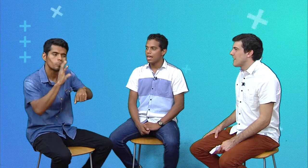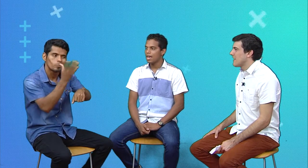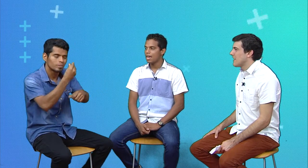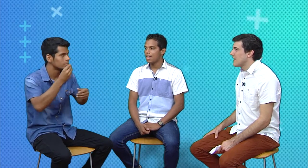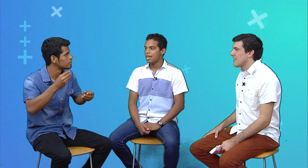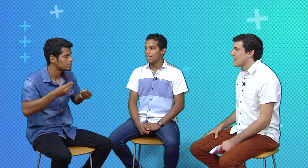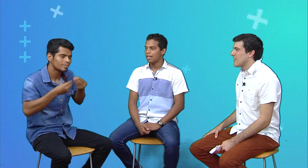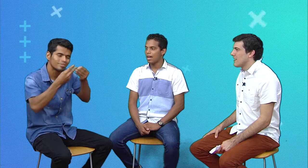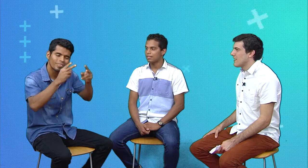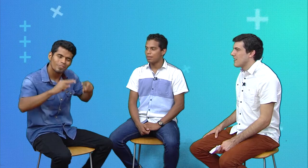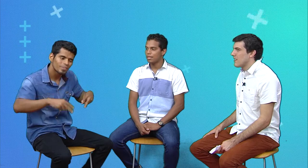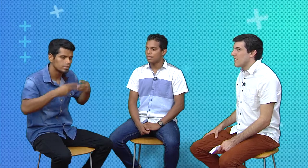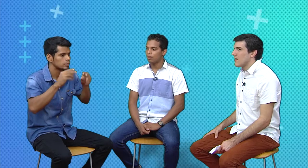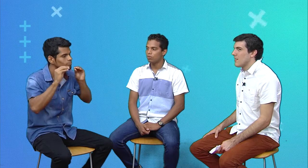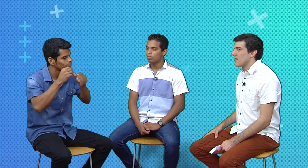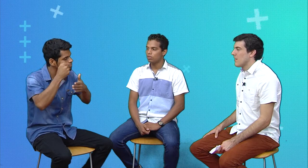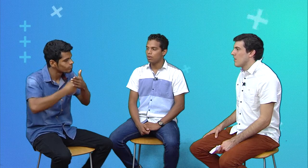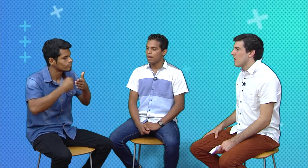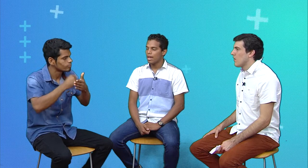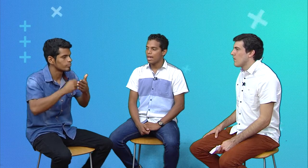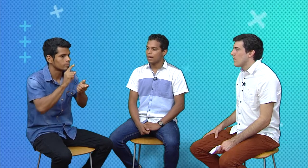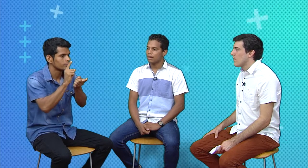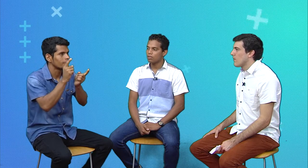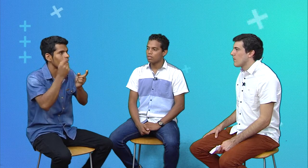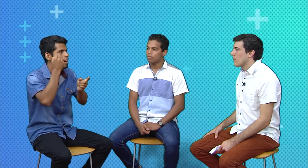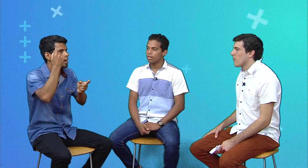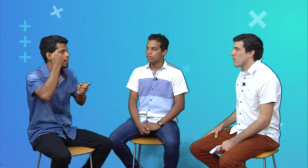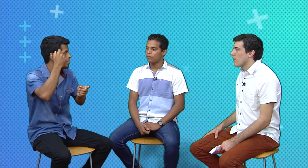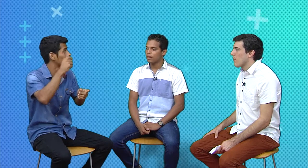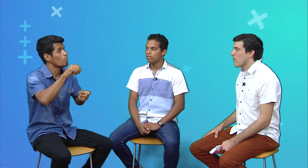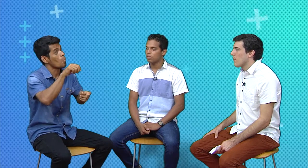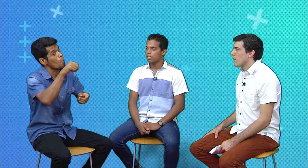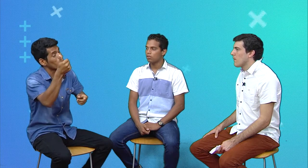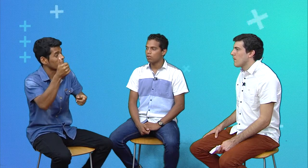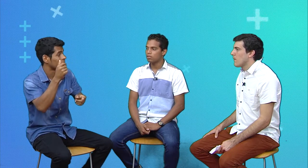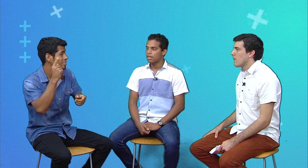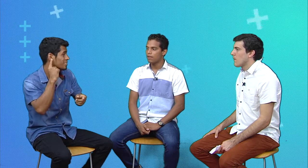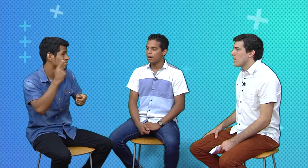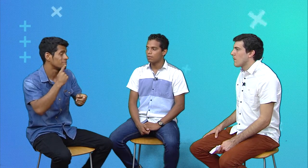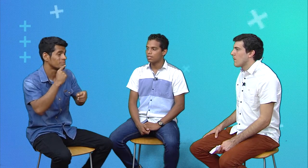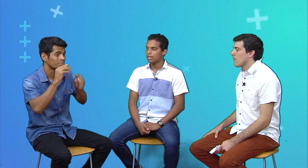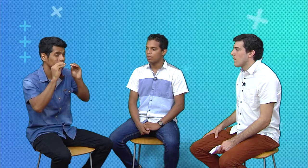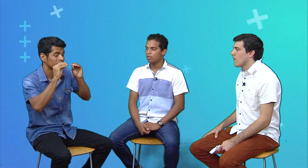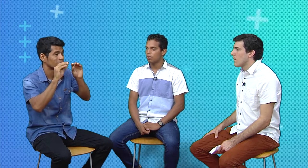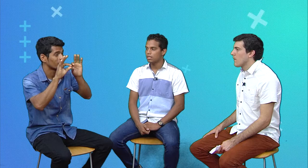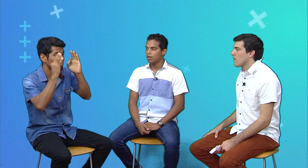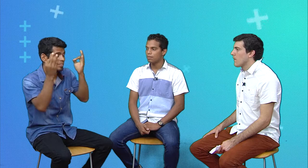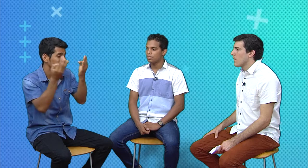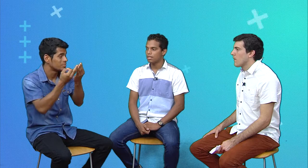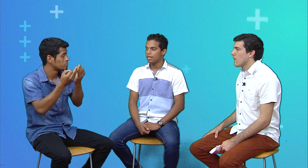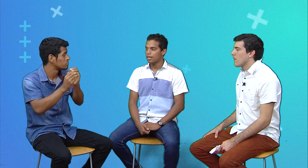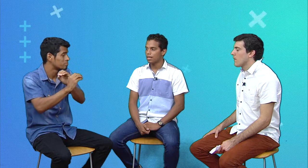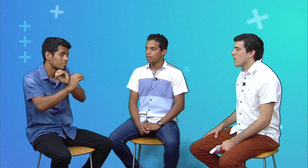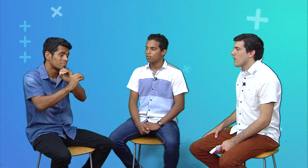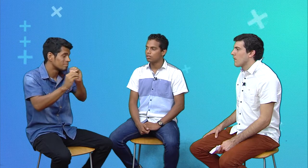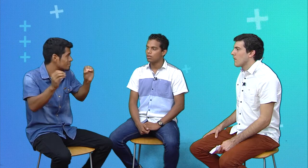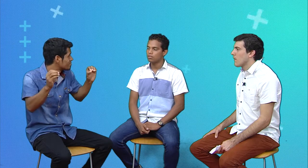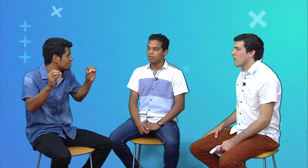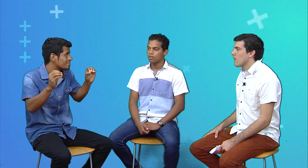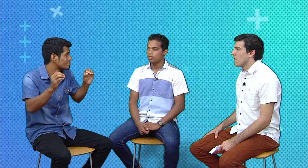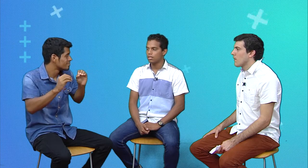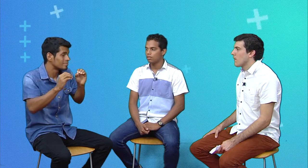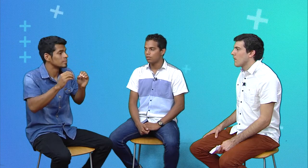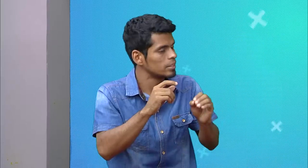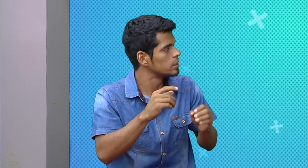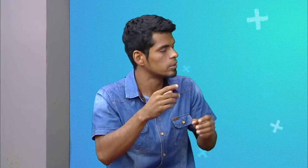hasta el más adulto. Que esto es un esfuerzo que todos llevamos y que todos debemos entender, no solo